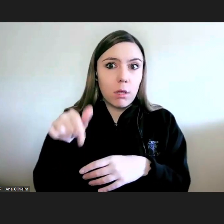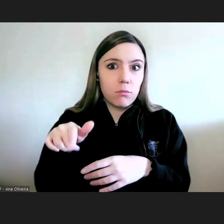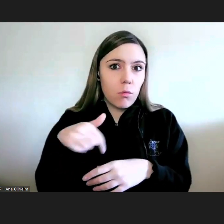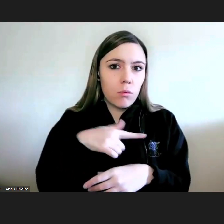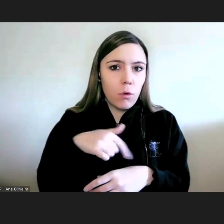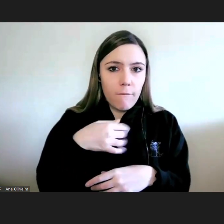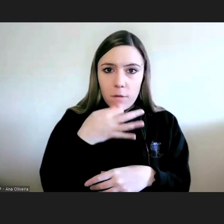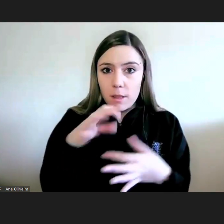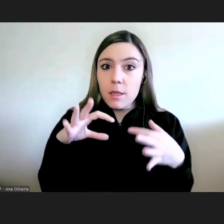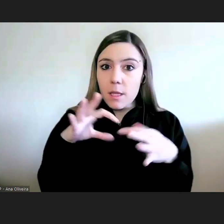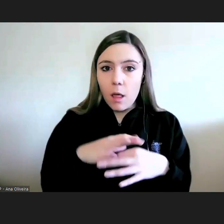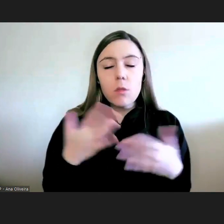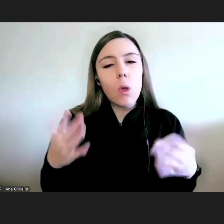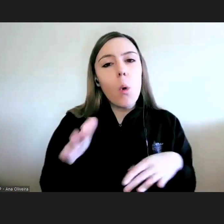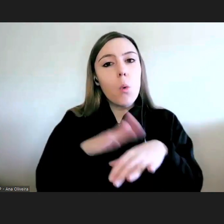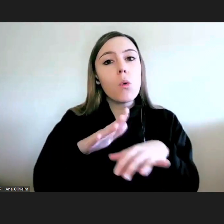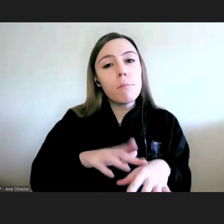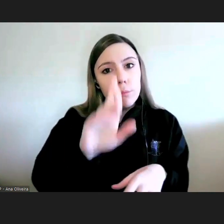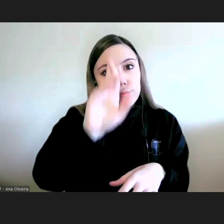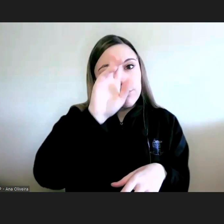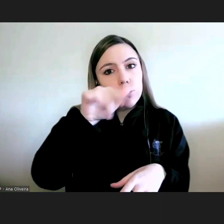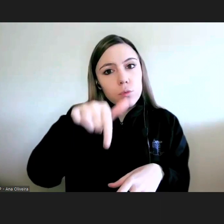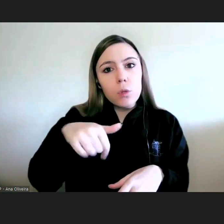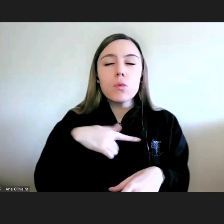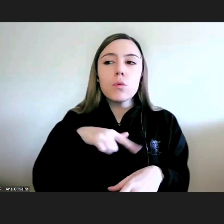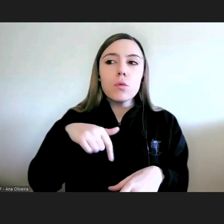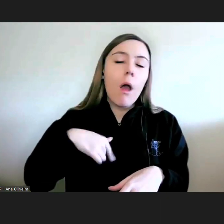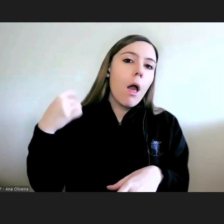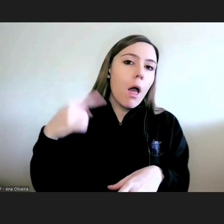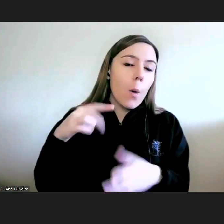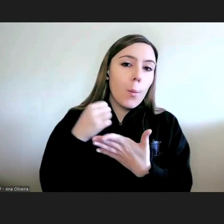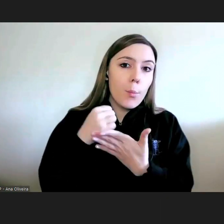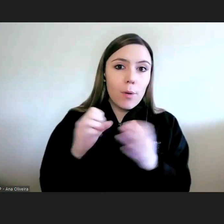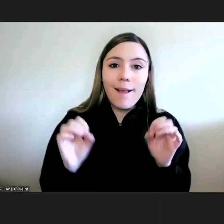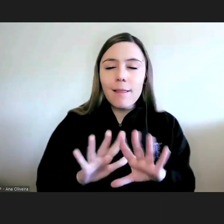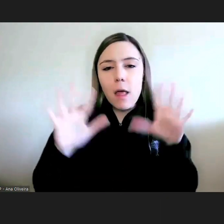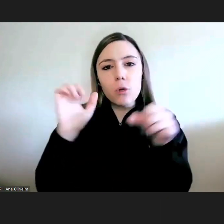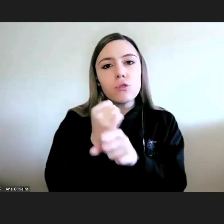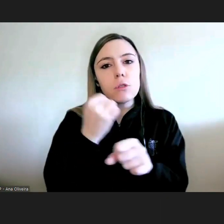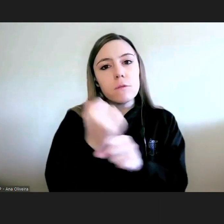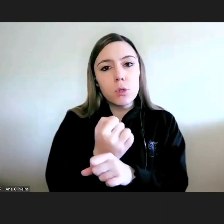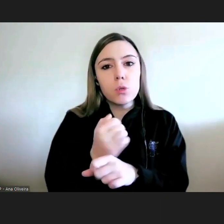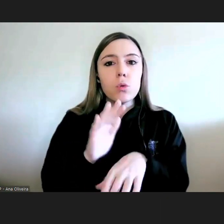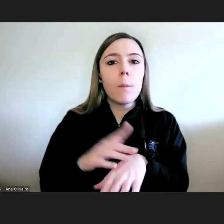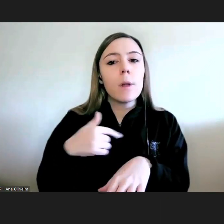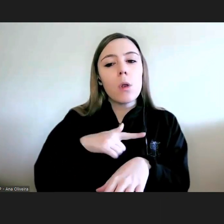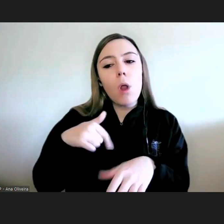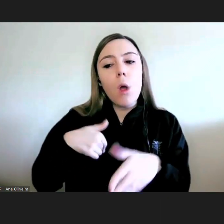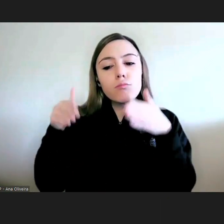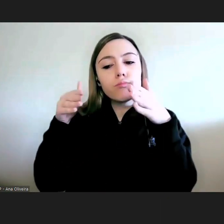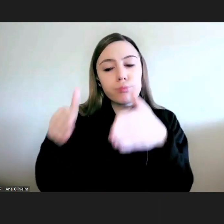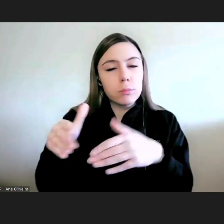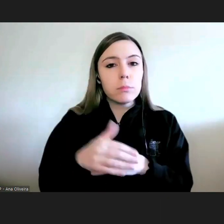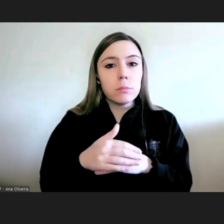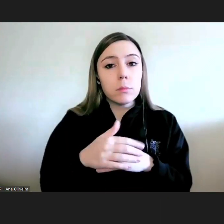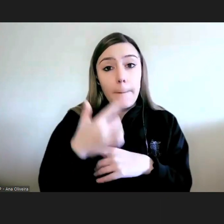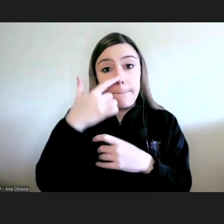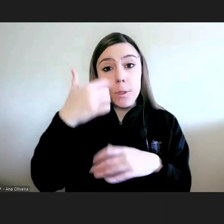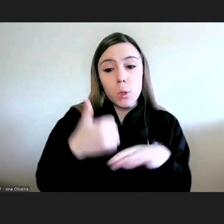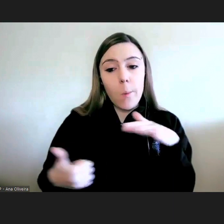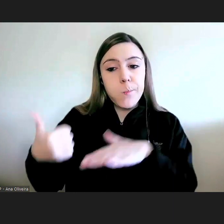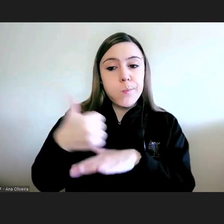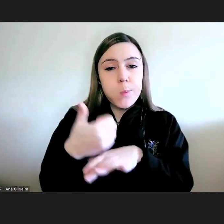para esse esforço contamos obviamente com a colaboração dos serviços aos quais nos dirigimos o provedor de justiça